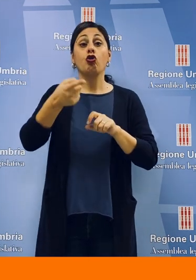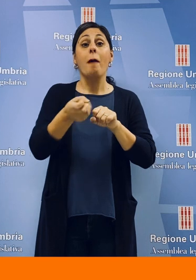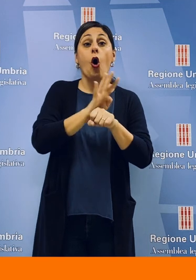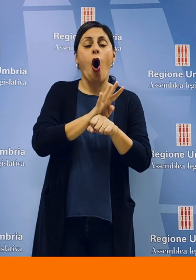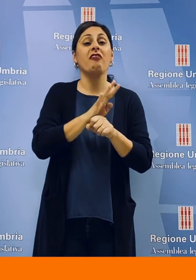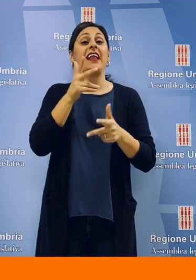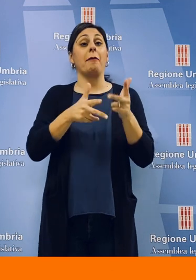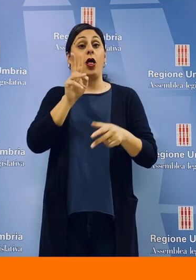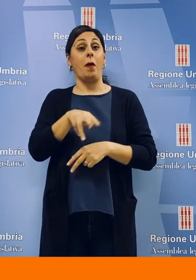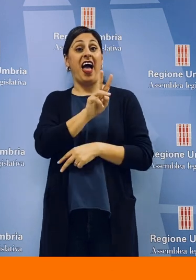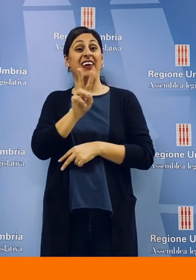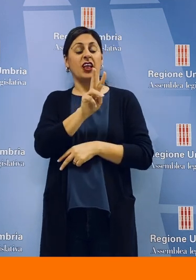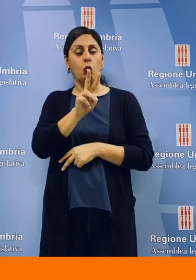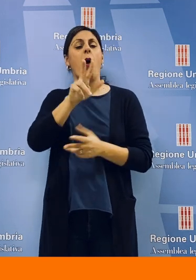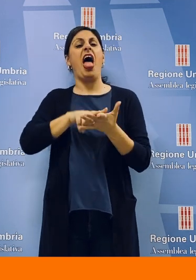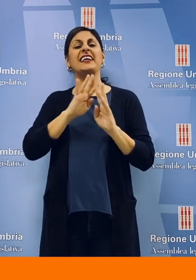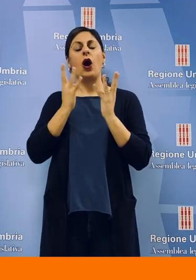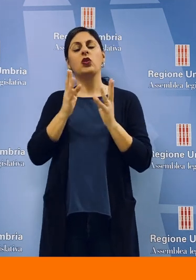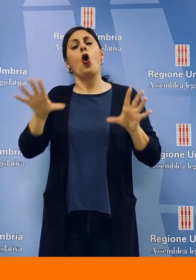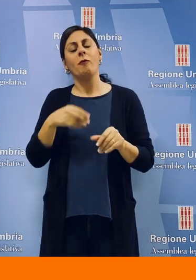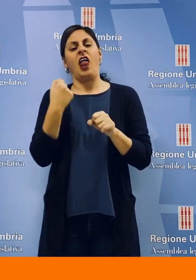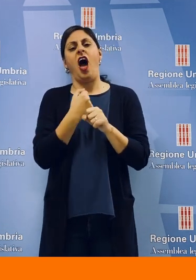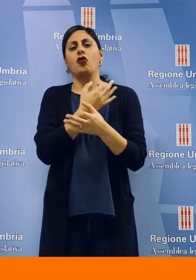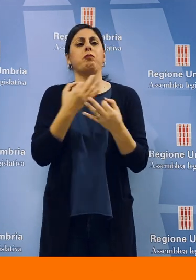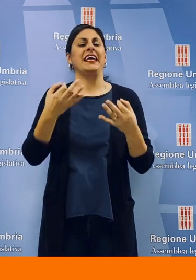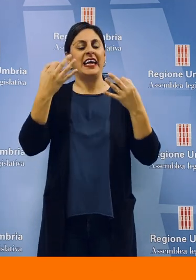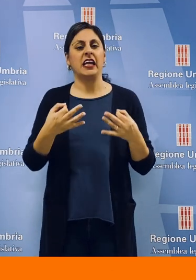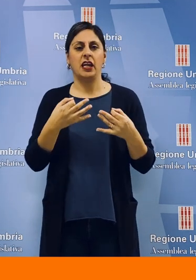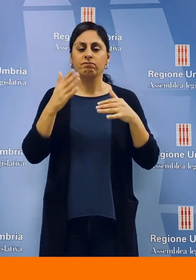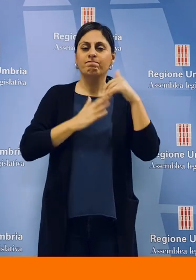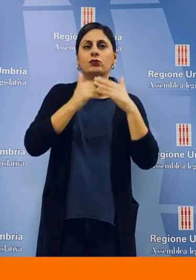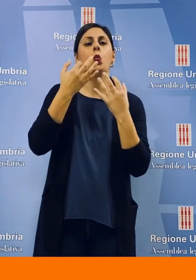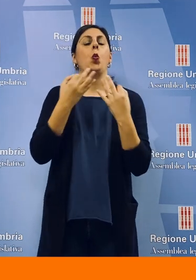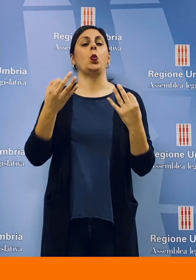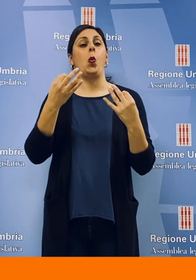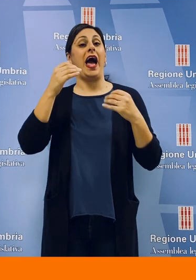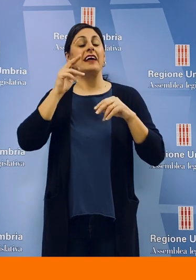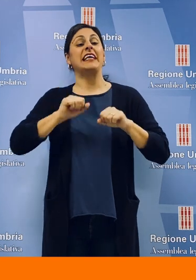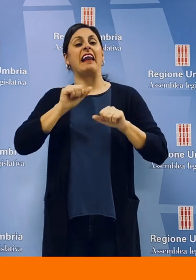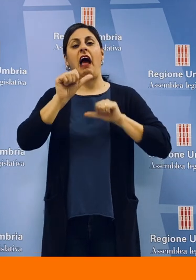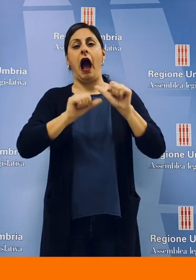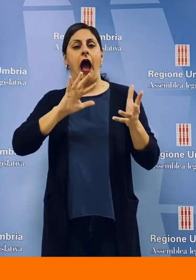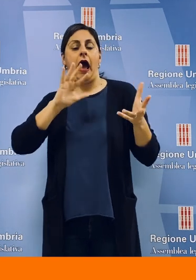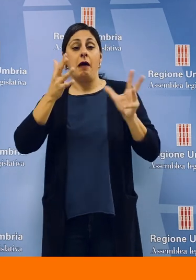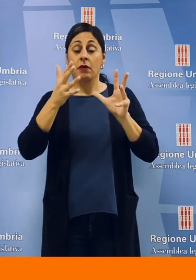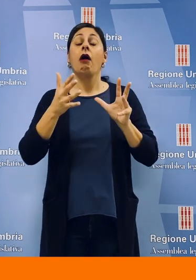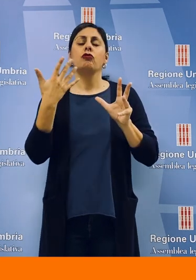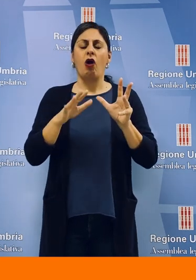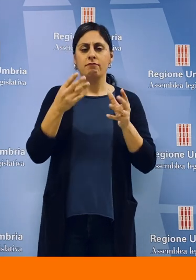conti da commissariamento. Dopo il Covid, solo nell'aprile 2022, l'esecutivo ha potuto lavorare strutturalmente al ripensamento della